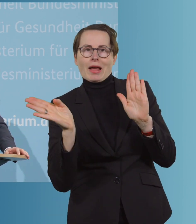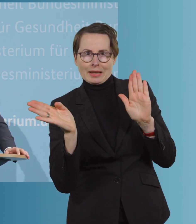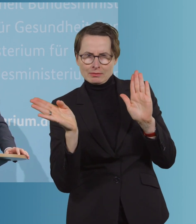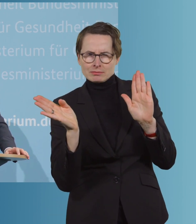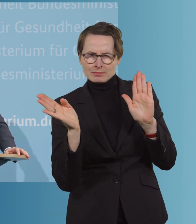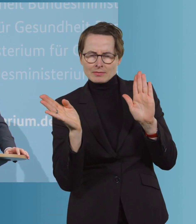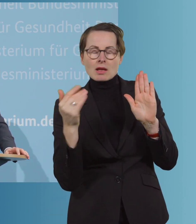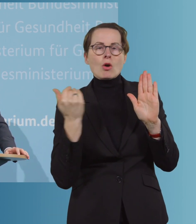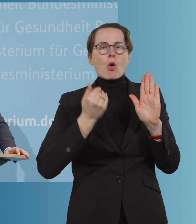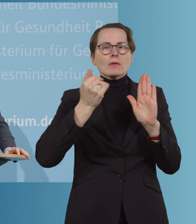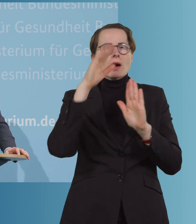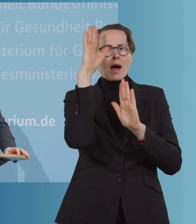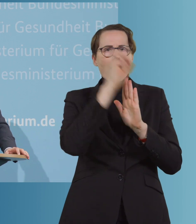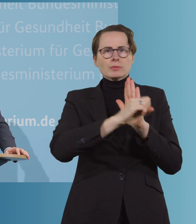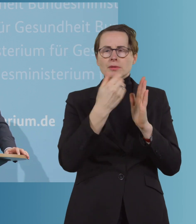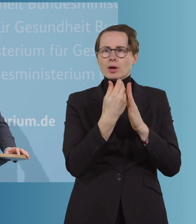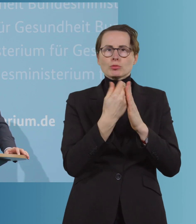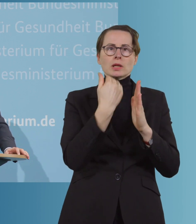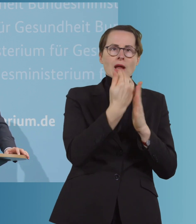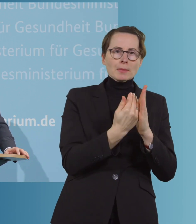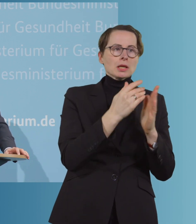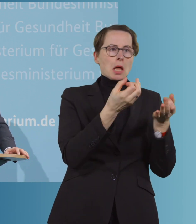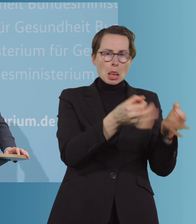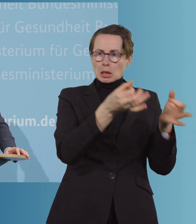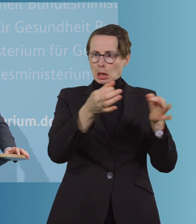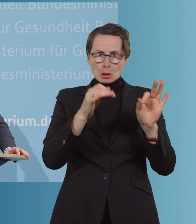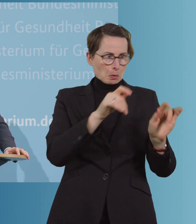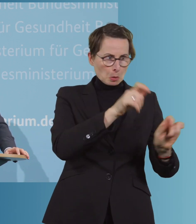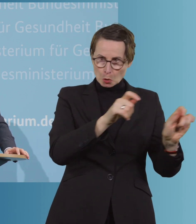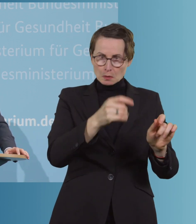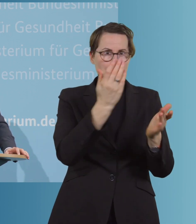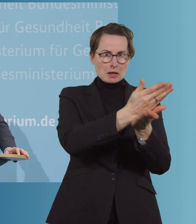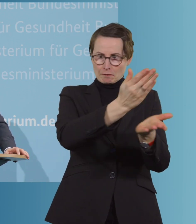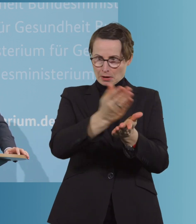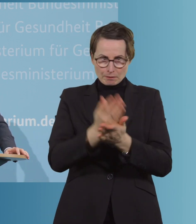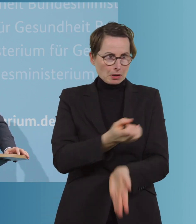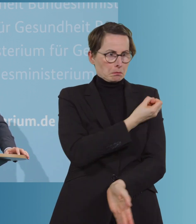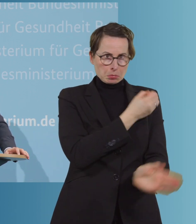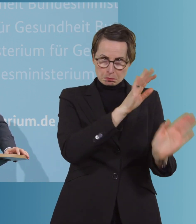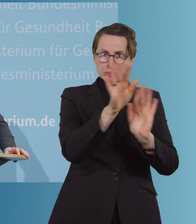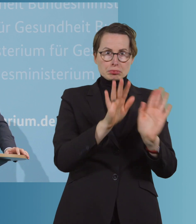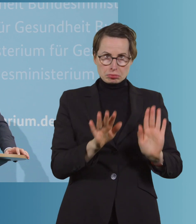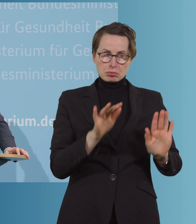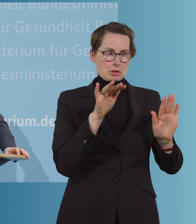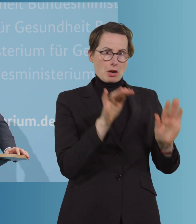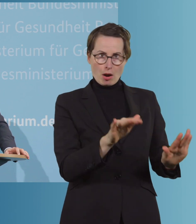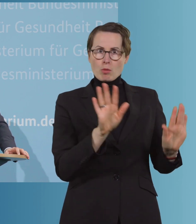wenn die Termine sozusagen, die gemacht worden sind, diejenigen, die geimpft werden sollten oder sollen, da gewesen sind,